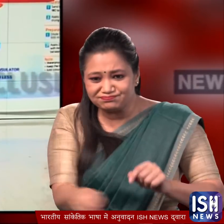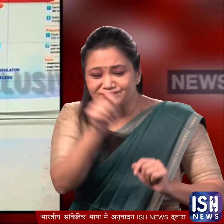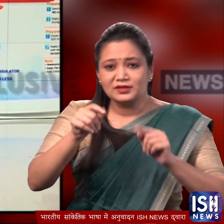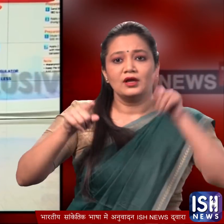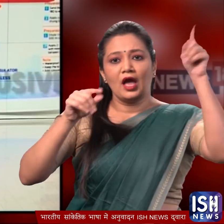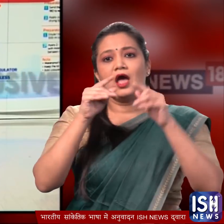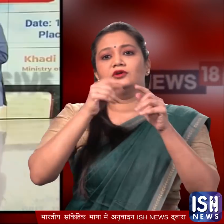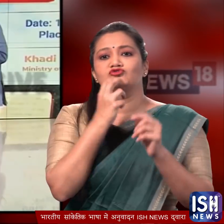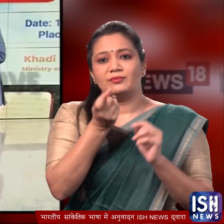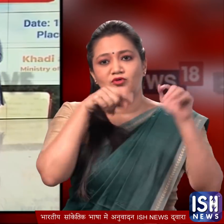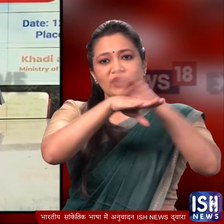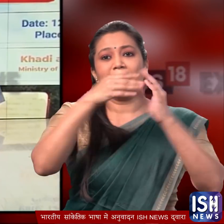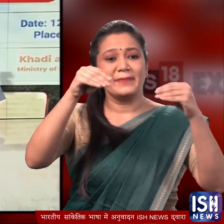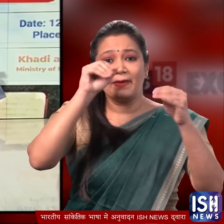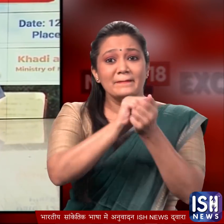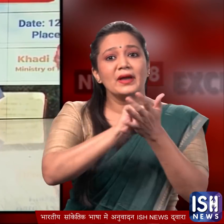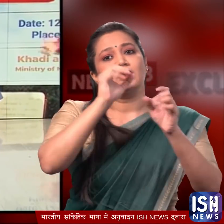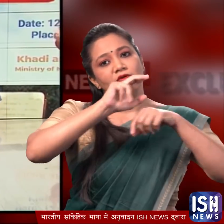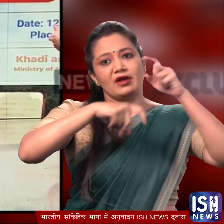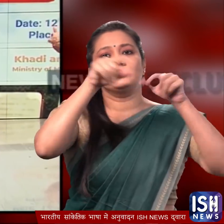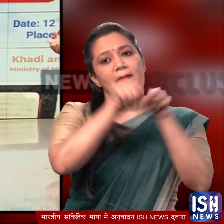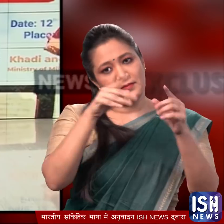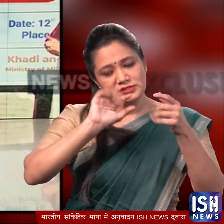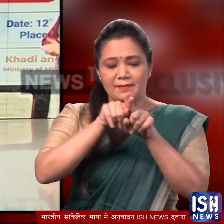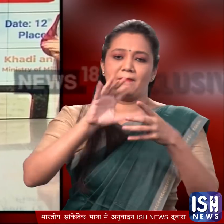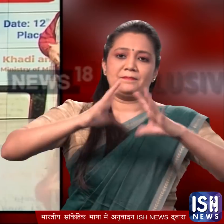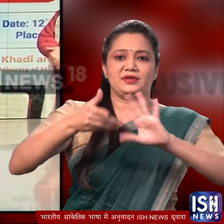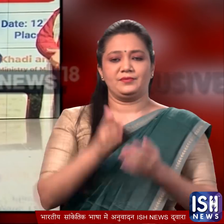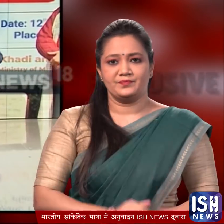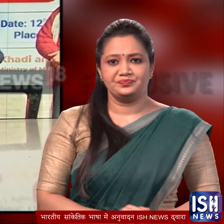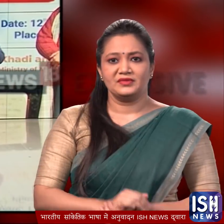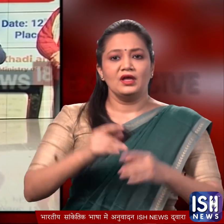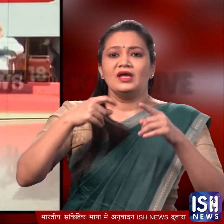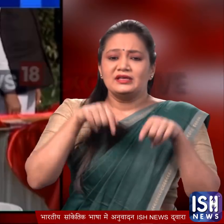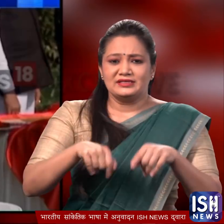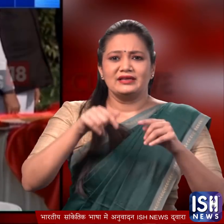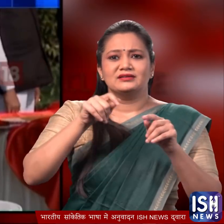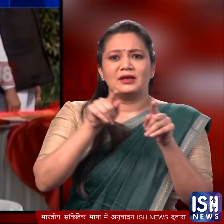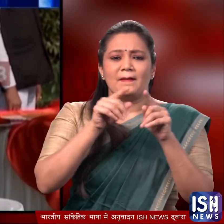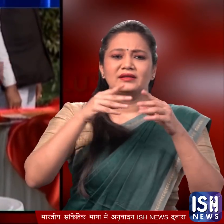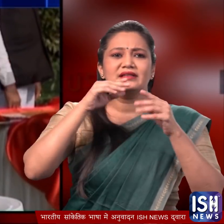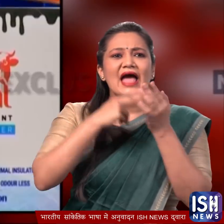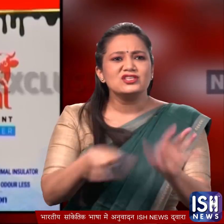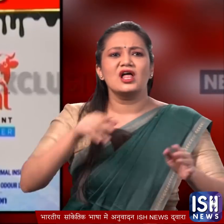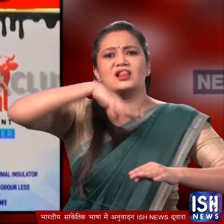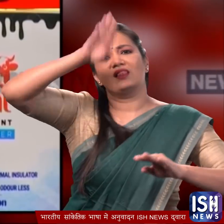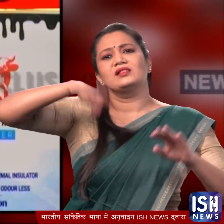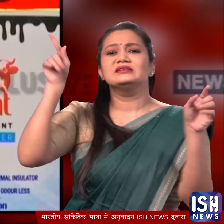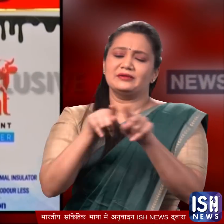रिकाई कुमारप्पा नाशनल हैंडमेट पेपर इंस्ट्यूट ने तयार किया जिसे खादी प्राकृतिक पेंट नाम दिया गया केंद्रिय मंतरी